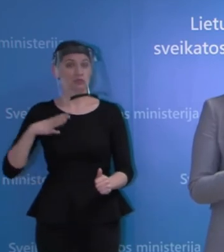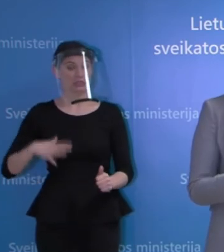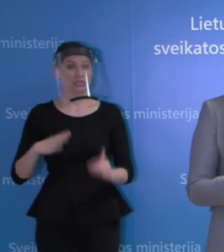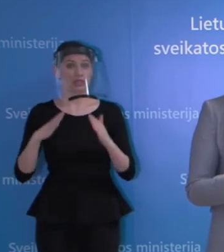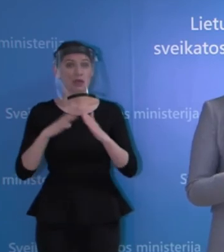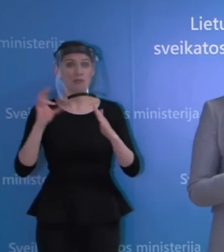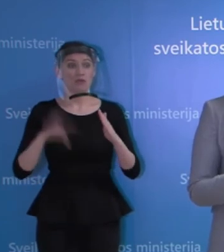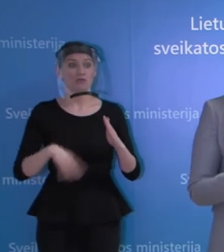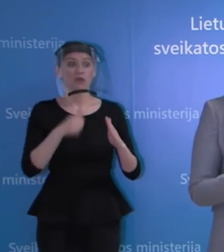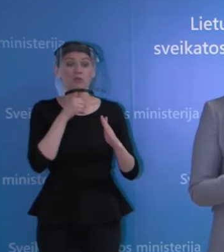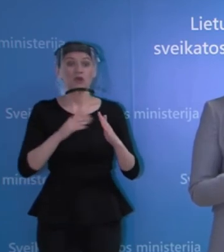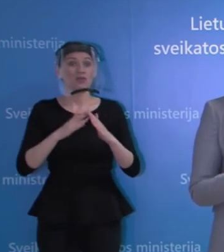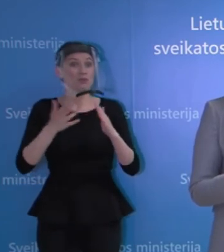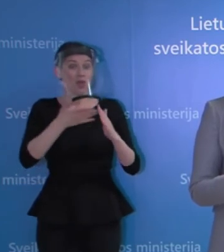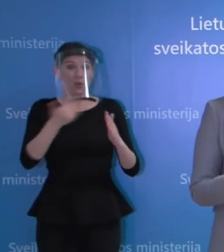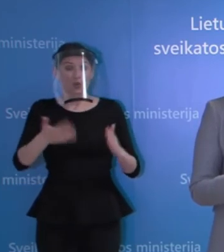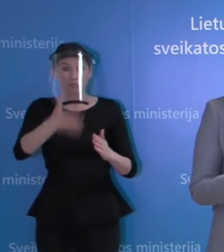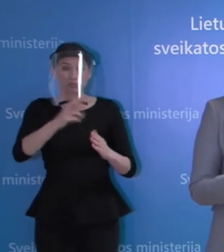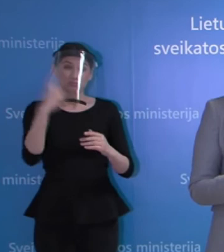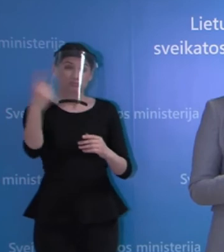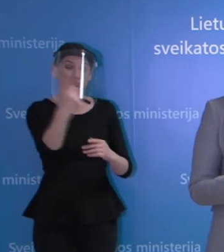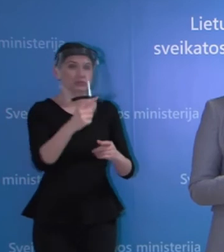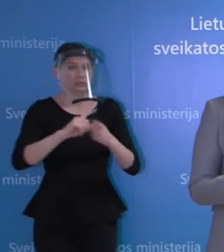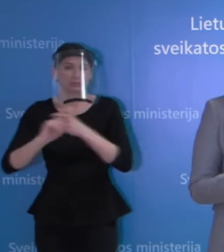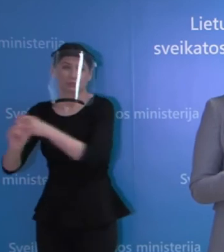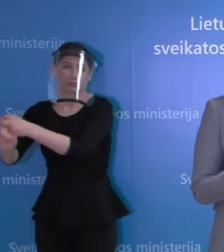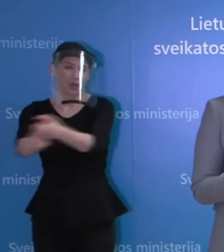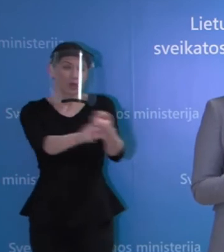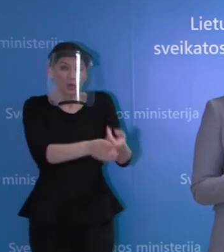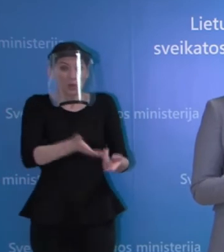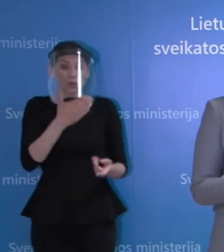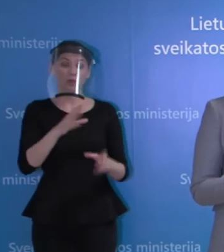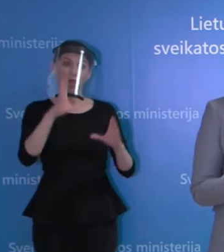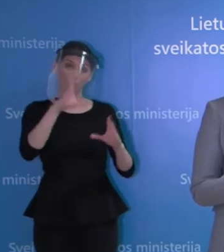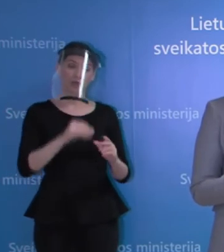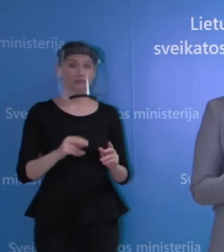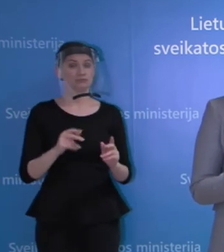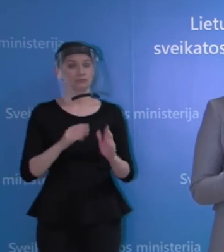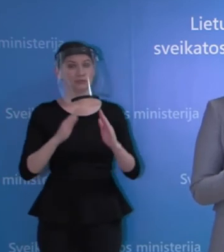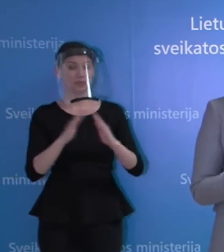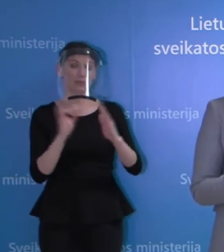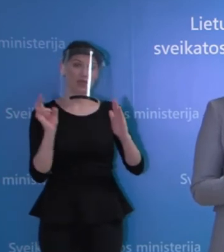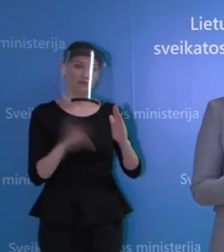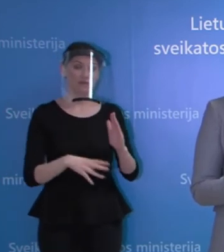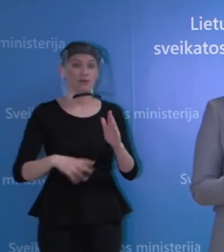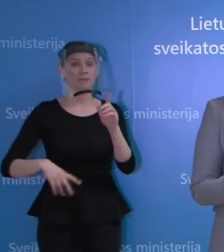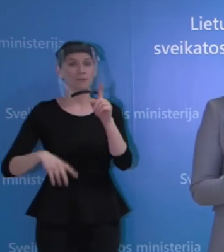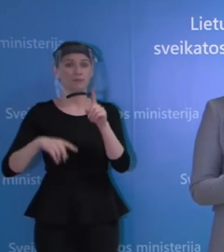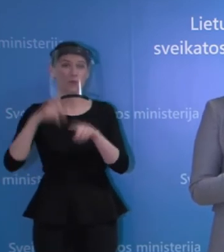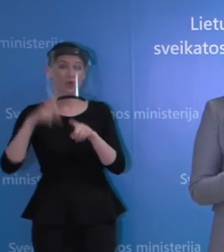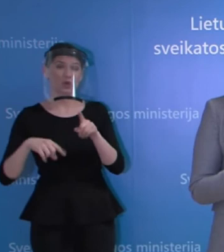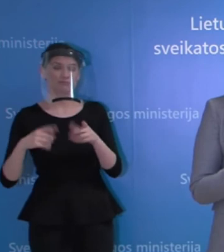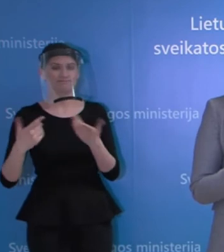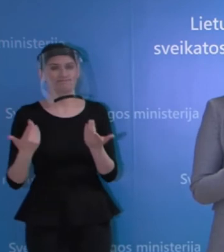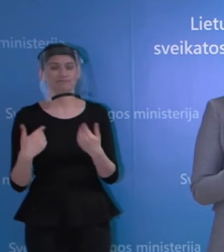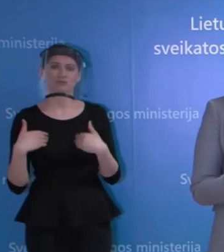jeigu jie nebūtų buvę, kiek jie, na, būtų paskleidę tos infekcijos. Tai svarbiausia iš tikrųjų laikytis valdžios nurodymų ir